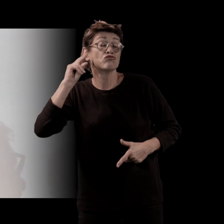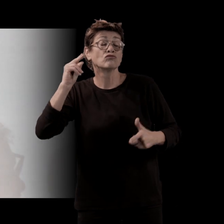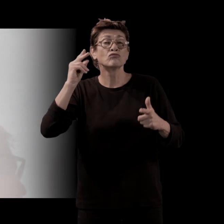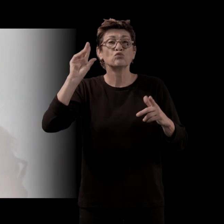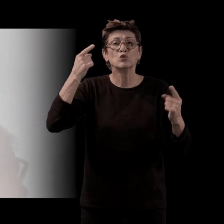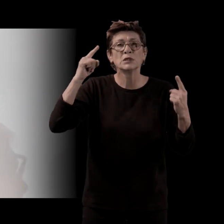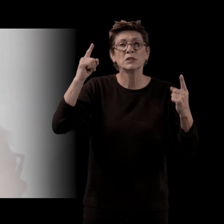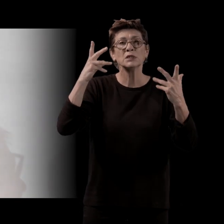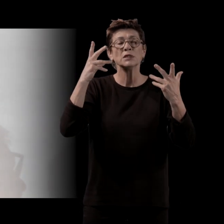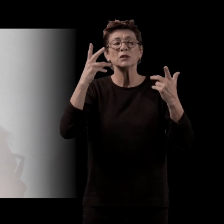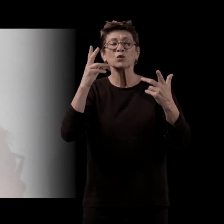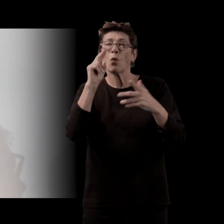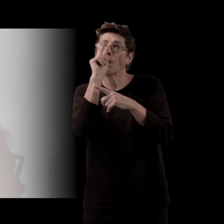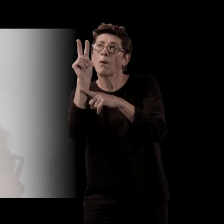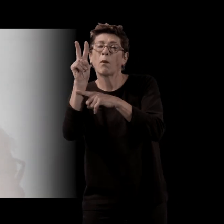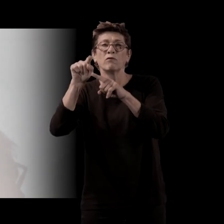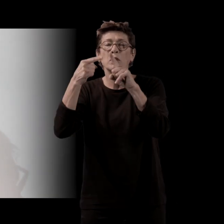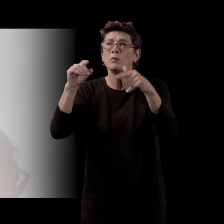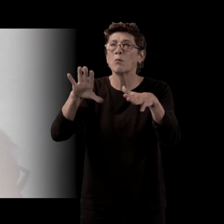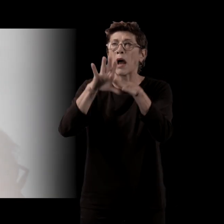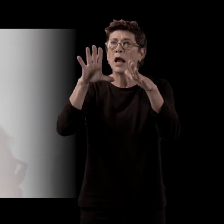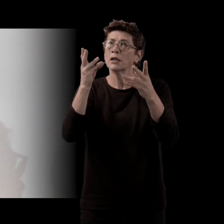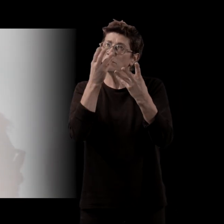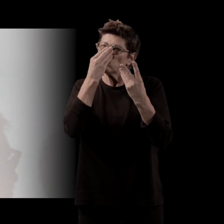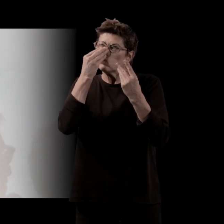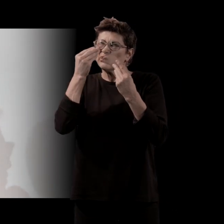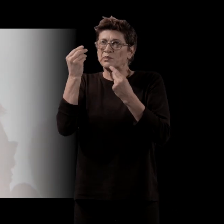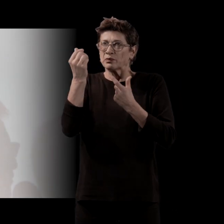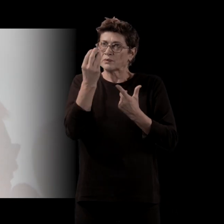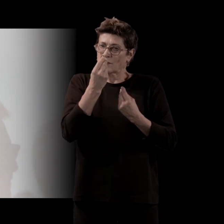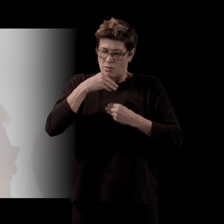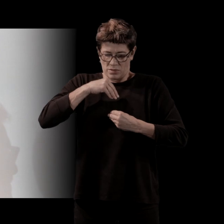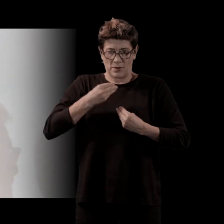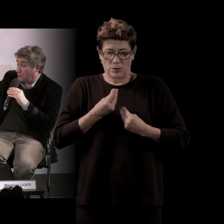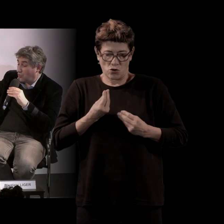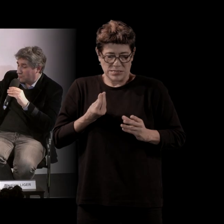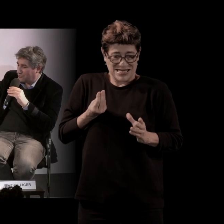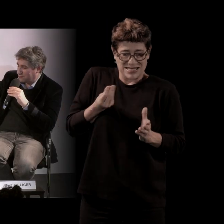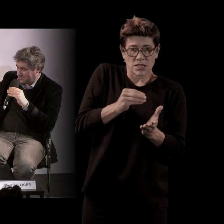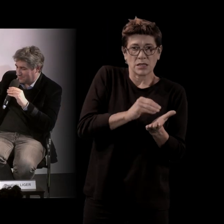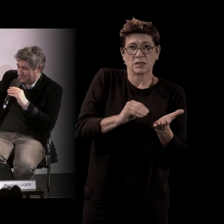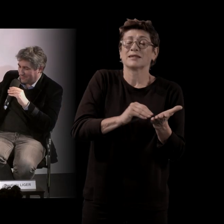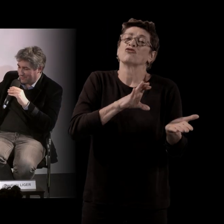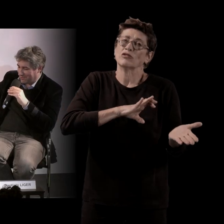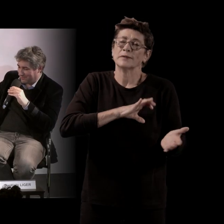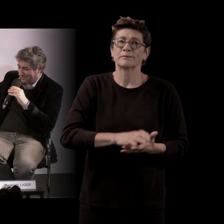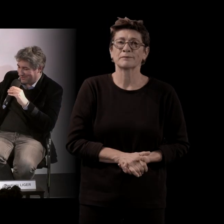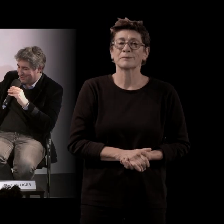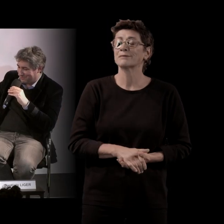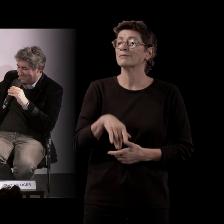en revoyant des images, on essaye d'être dans le mood de ce qu'on fait. Bon, vous avez évoqué votre... Vous nous avez dit